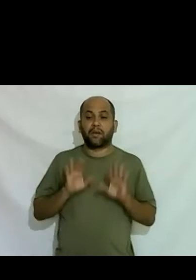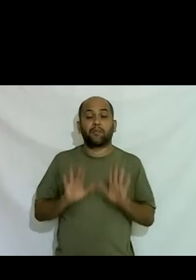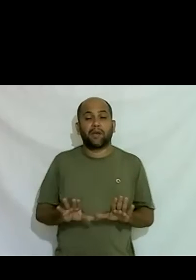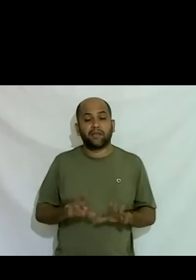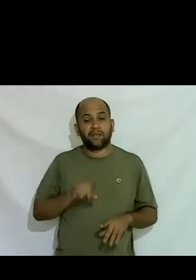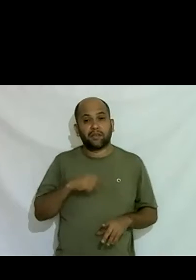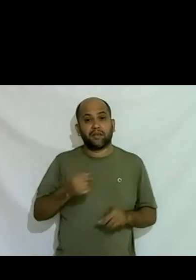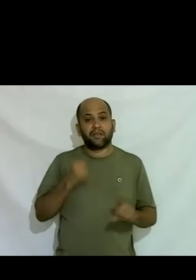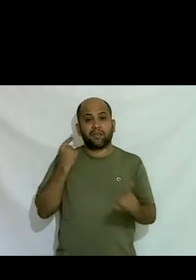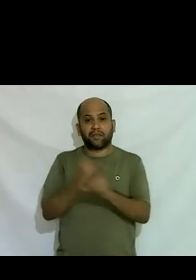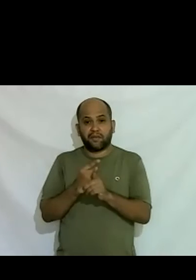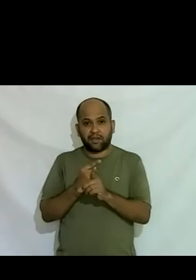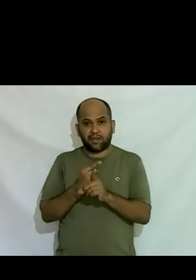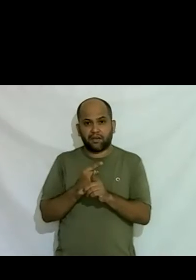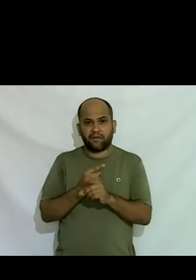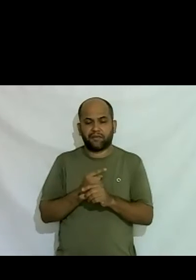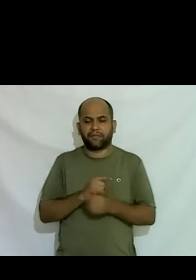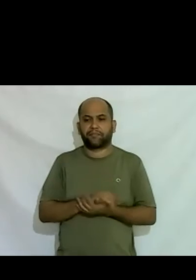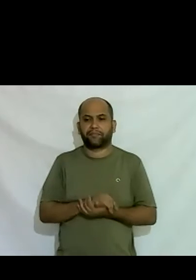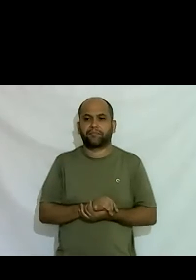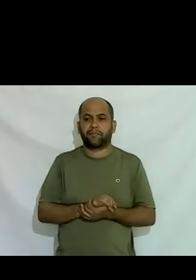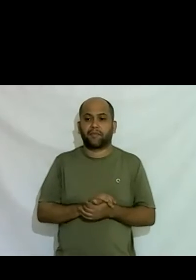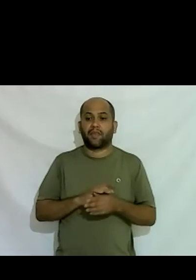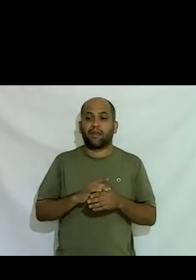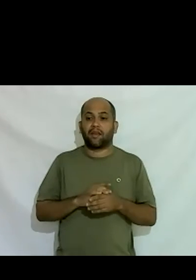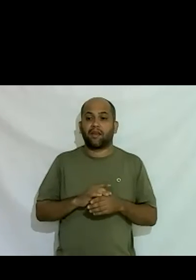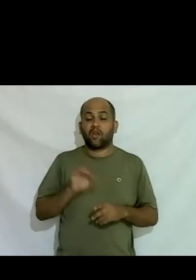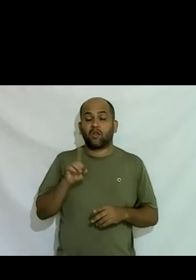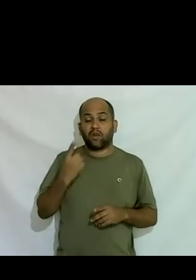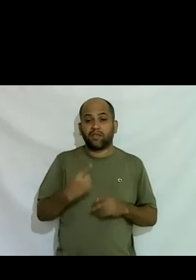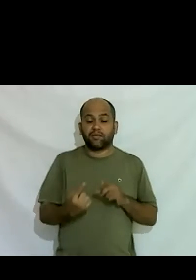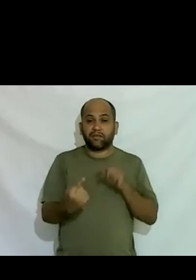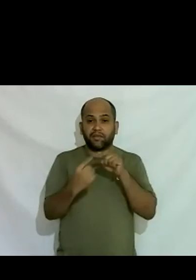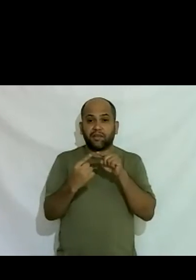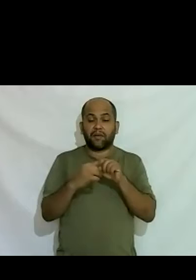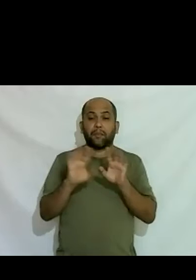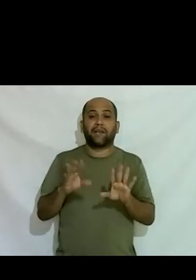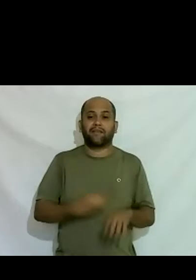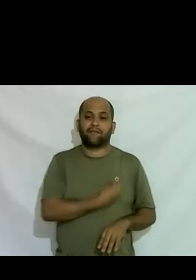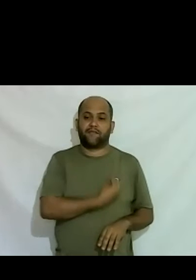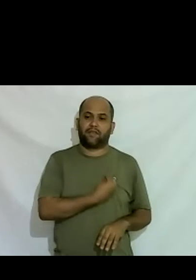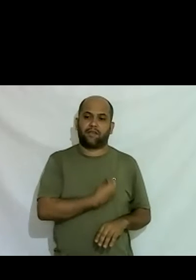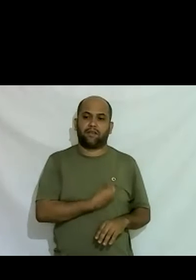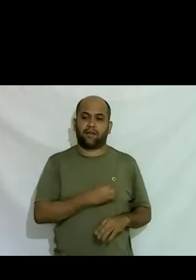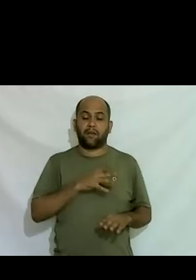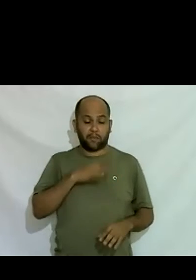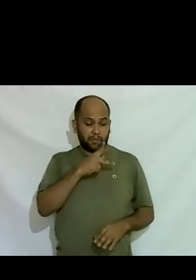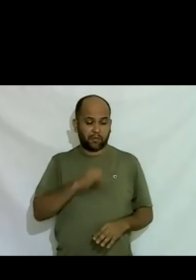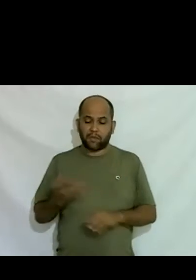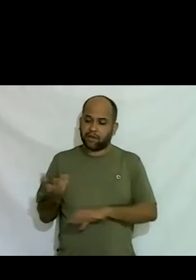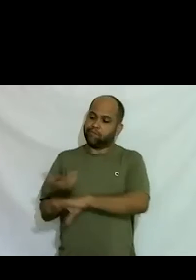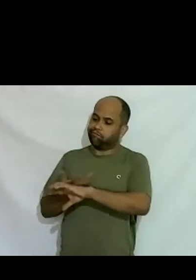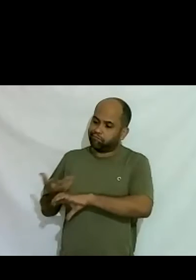identificava com elas de certa forma mas não com a vida delas mas meu pai me convencendo